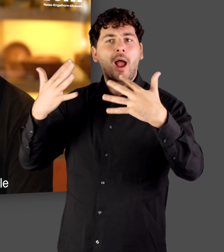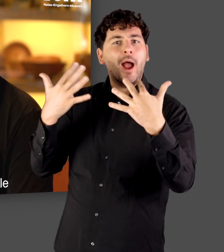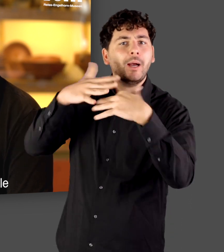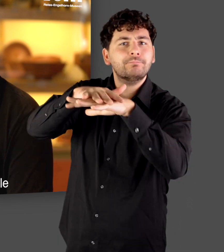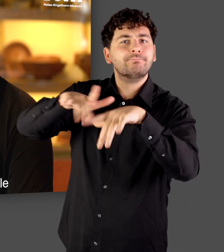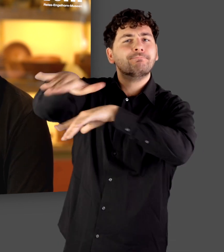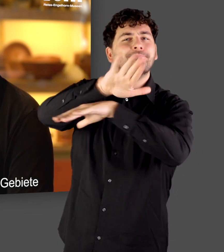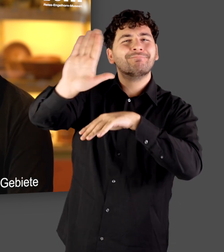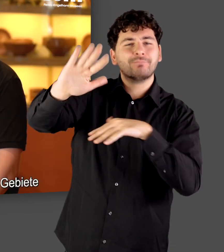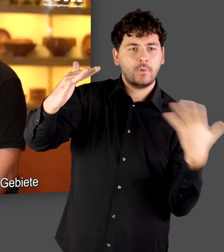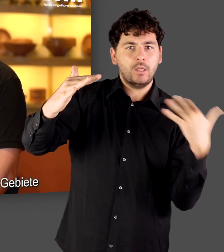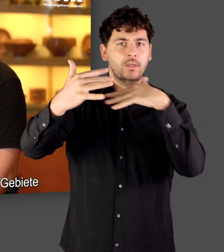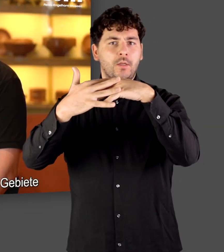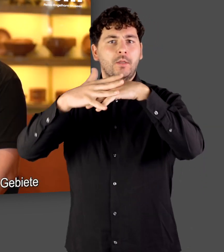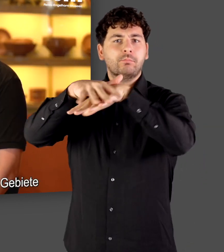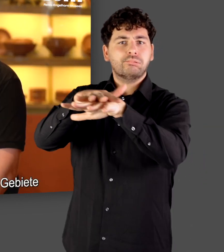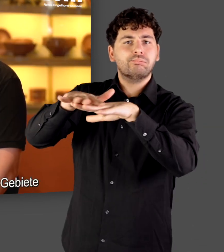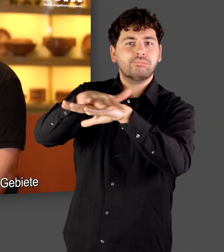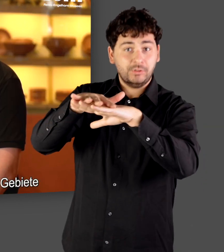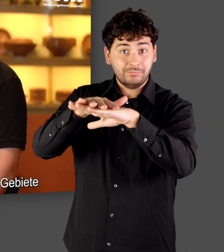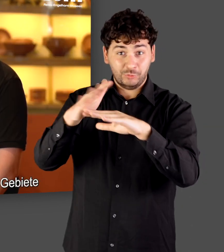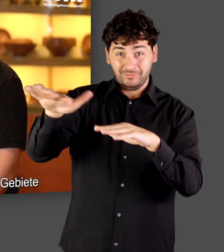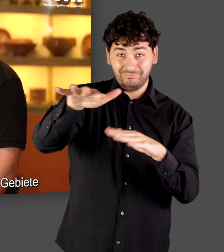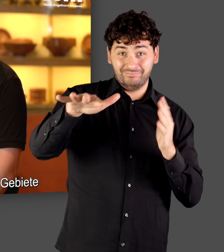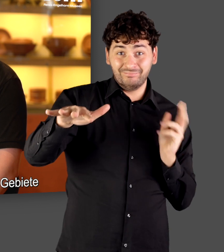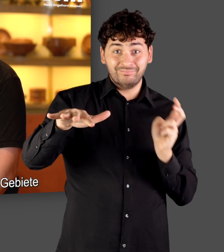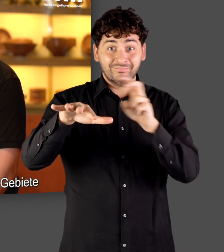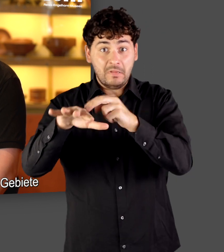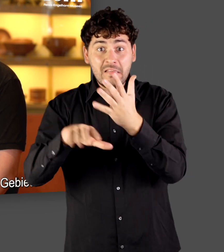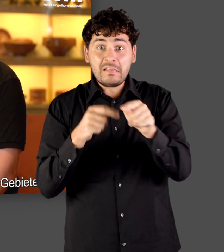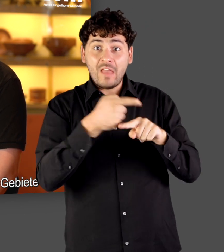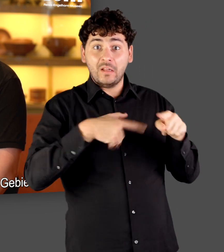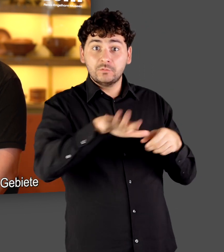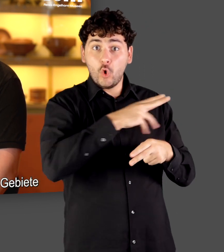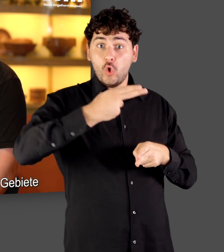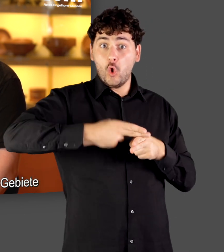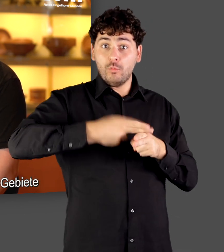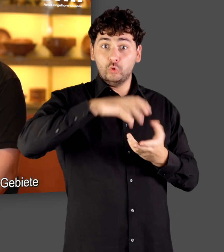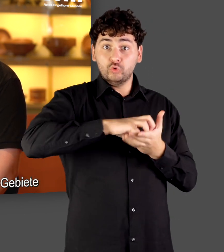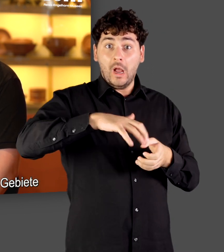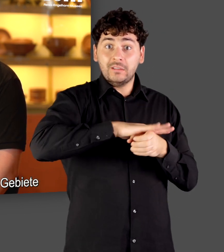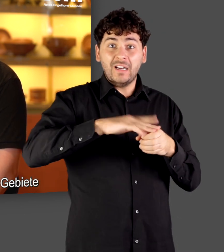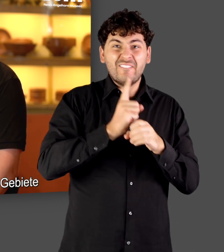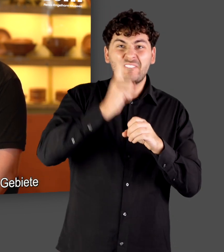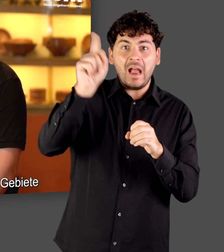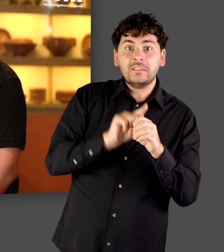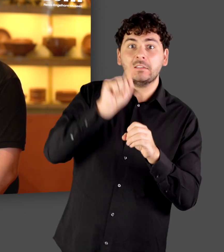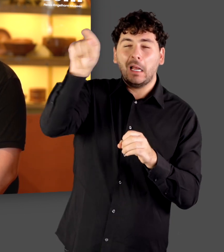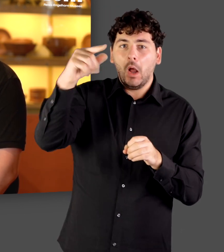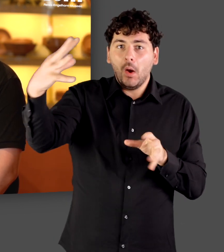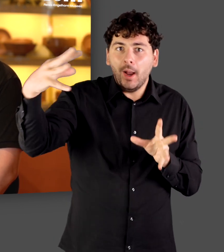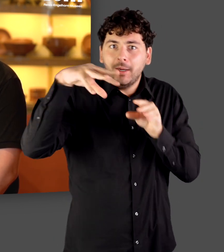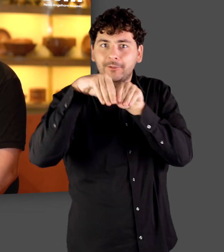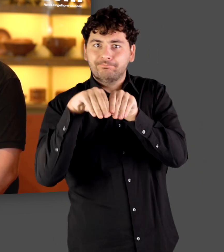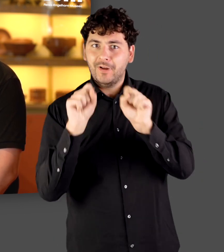Gebieten anzusiedeln, um eine nähere Anbindung der zum Teil weit von Rom entfernten Gebiete zu